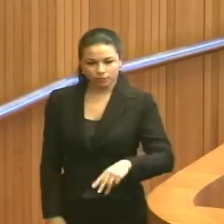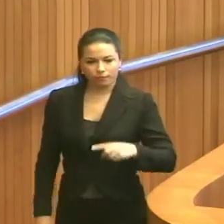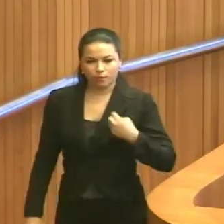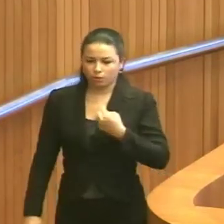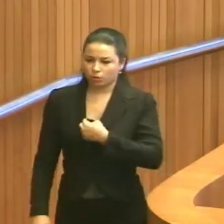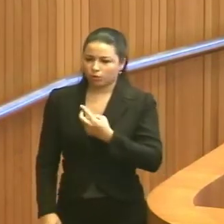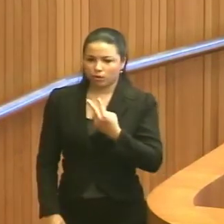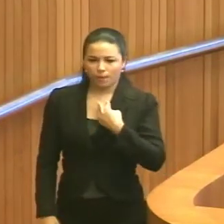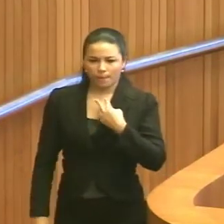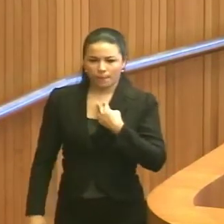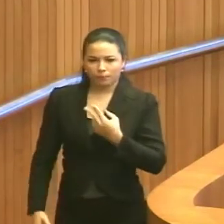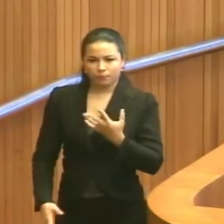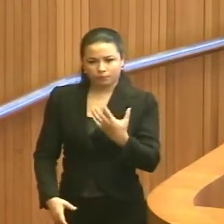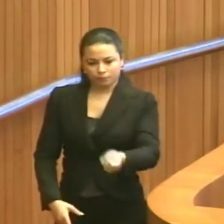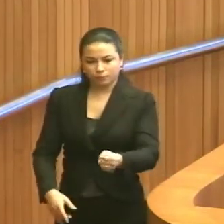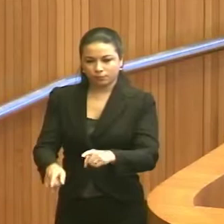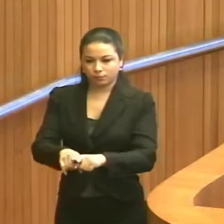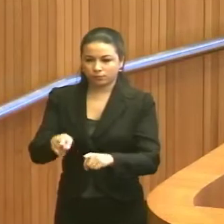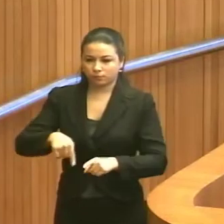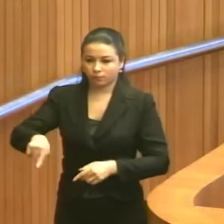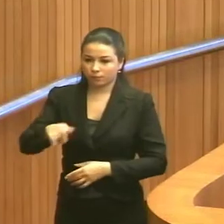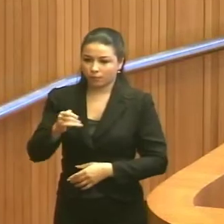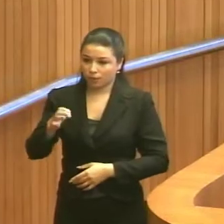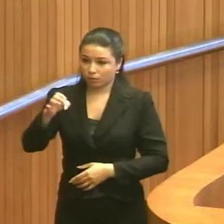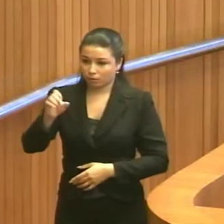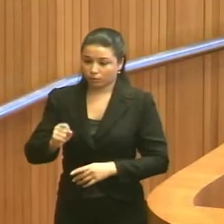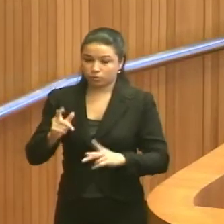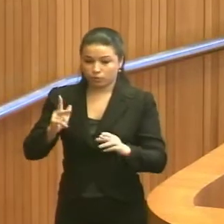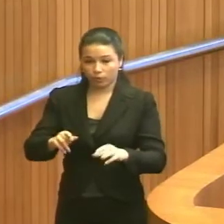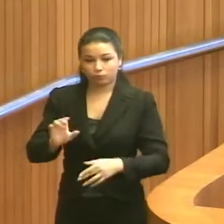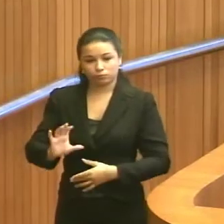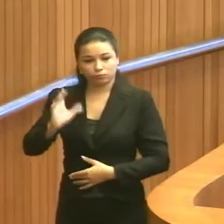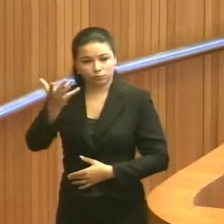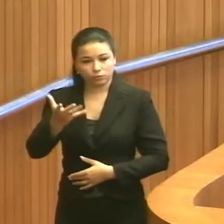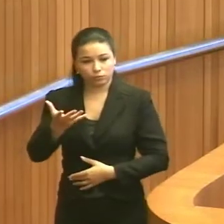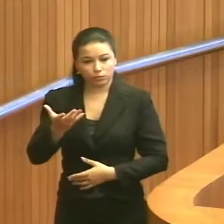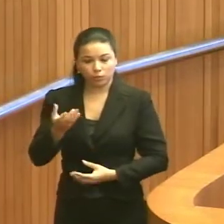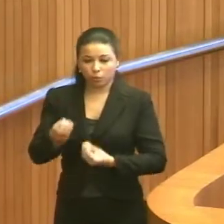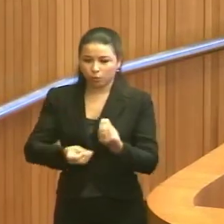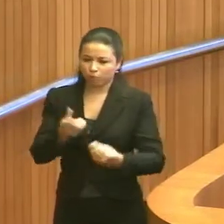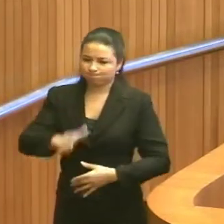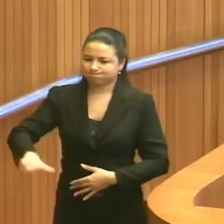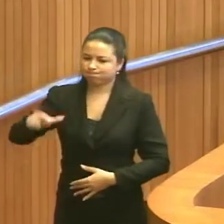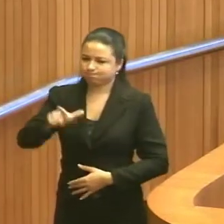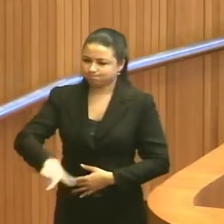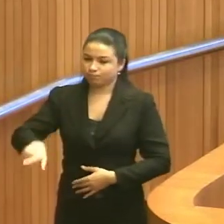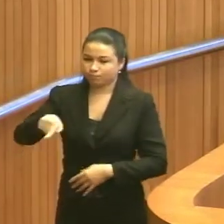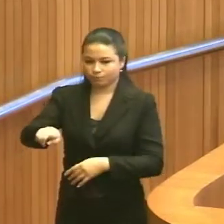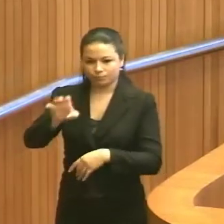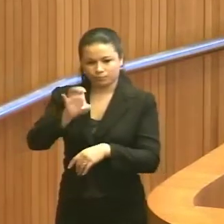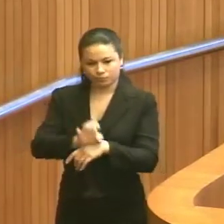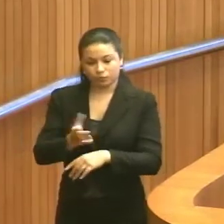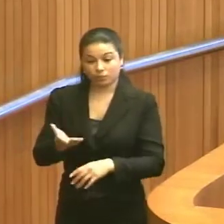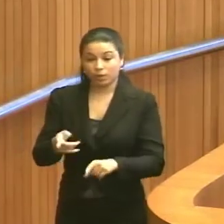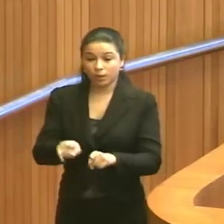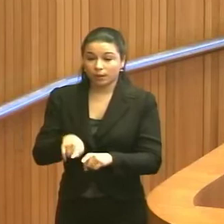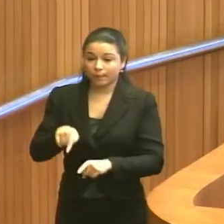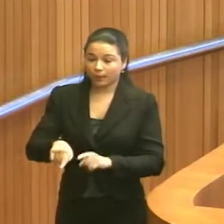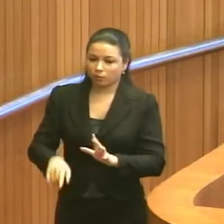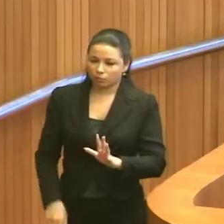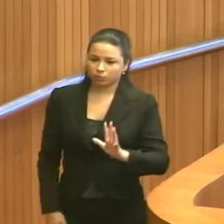A gente não pode admitir que ações dessa natureza aconteçam de uma forma reiterada no nosso Estado.